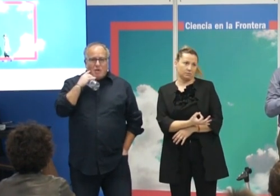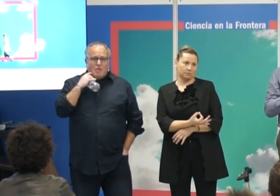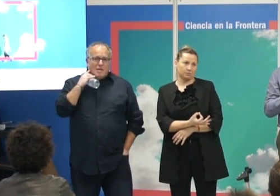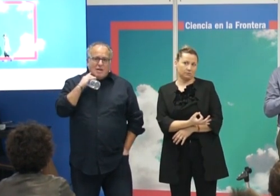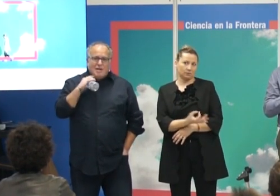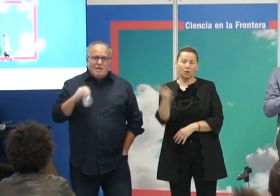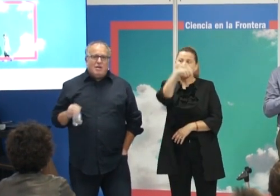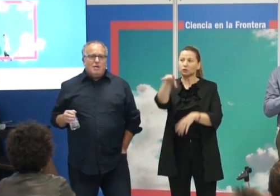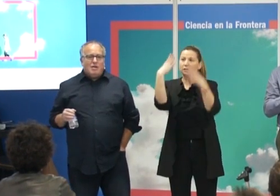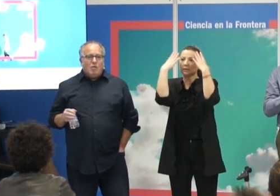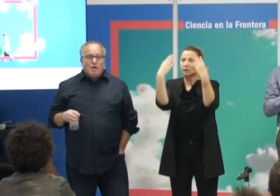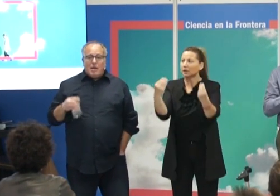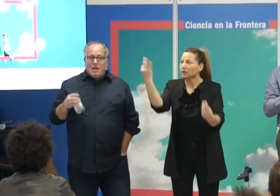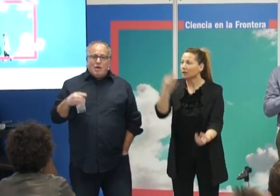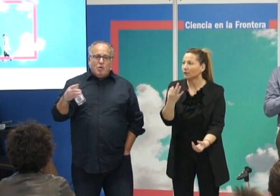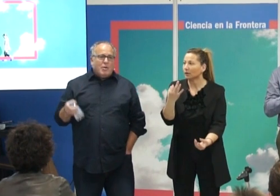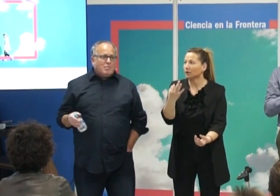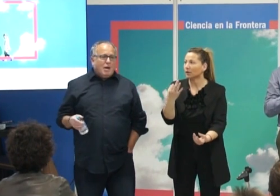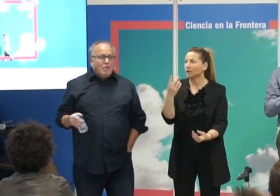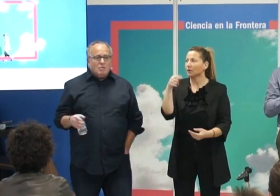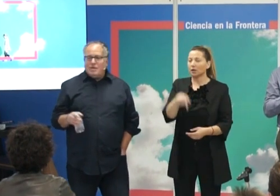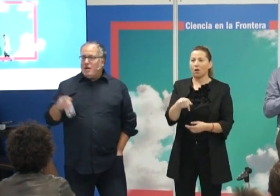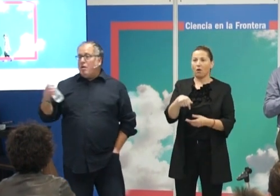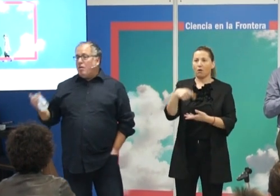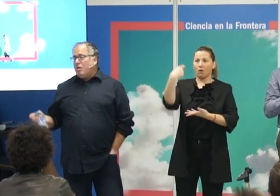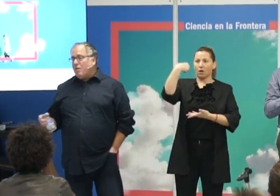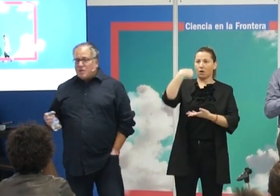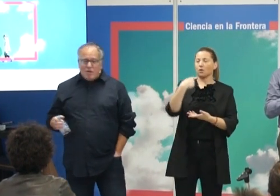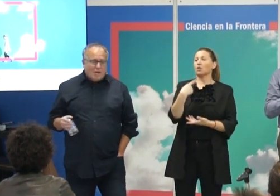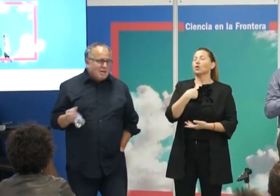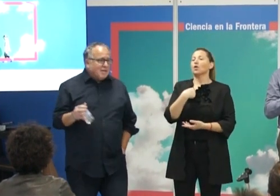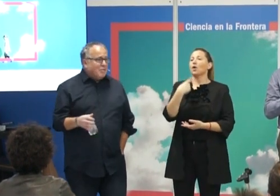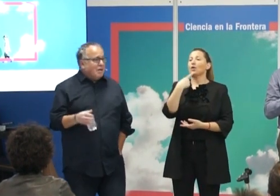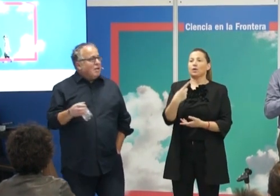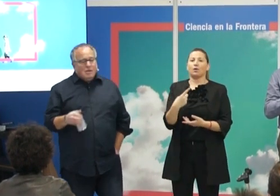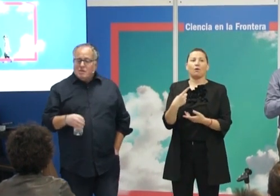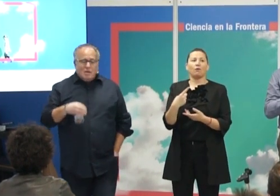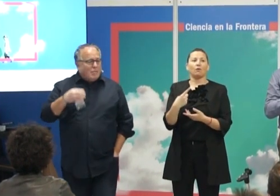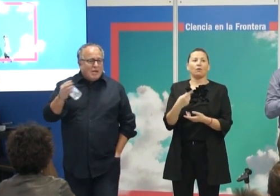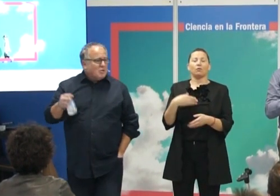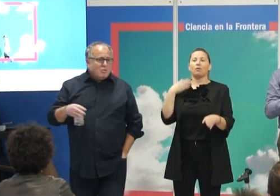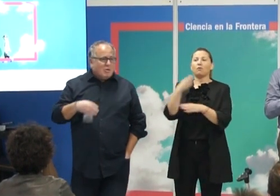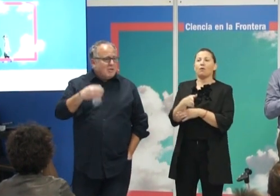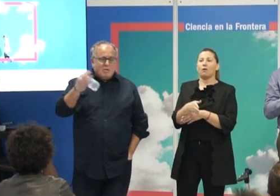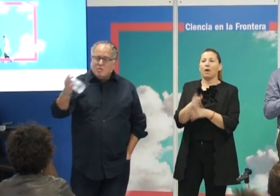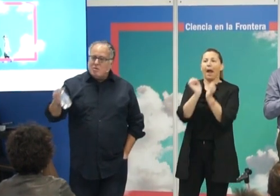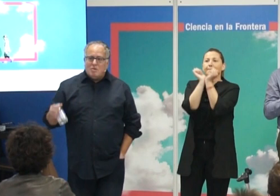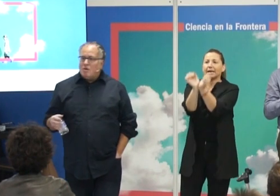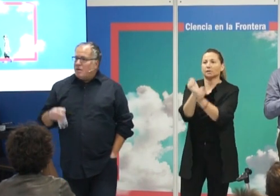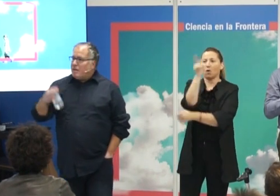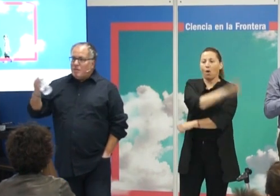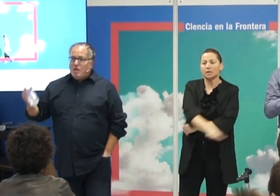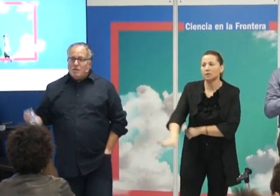comprender que, aunque parezca que hoy no habéis pagado, siempre digo, cuando vamos a hacer una charla también a presos o a chicos